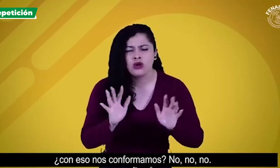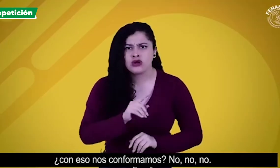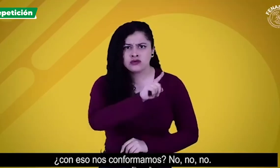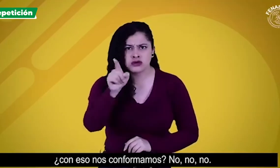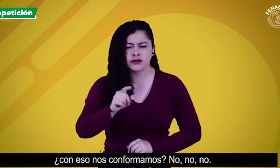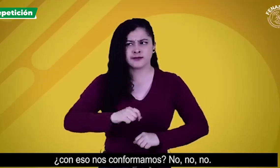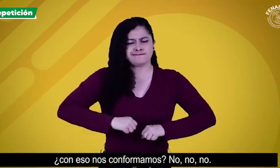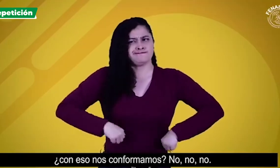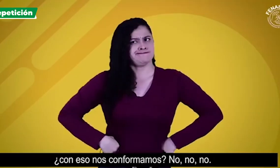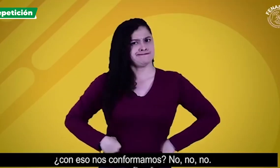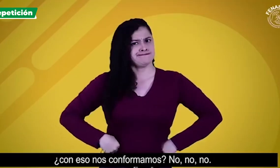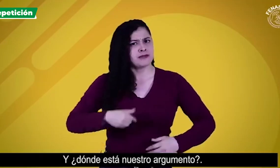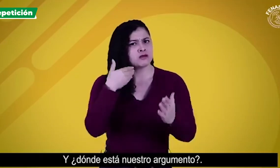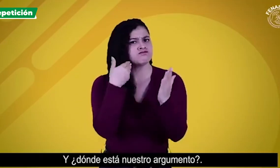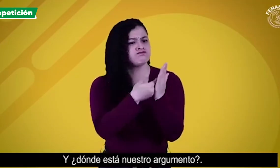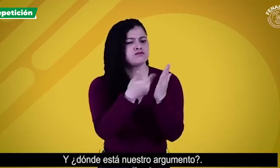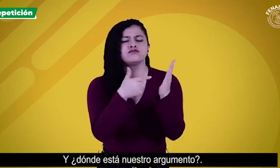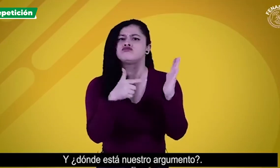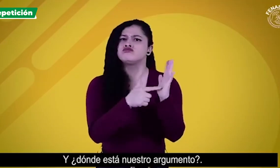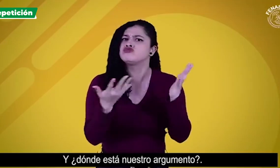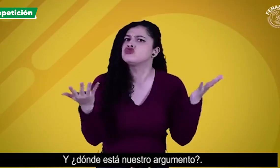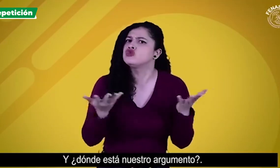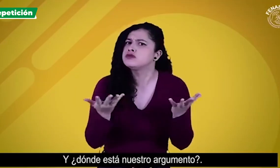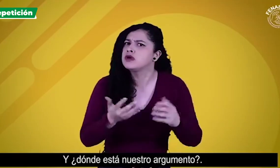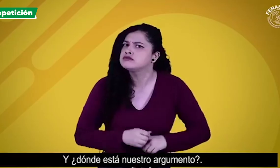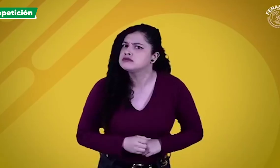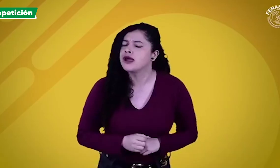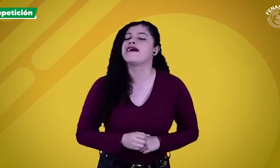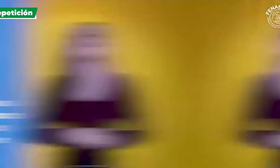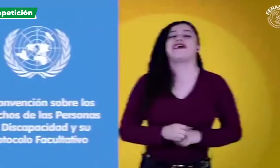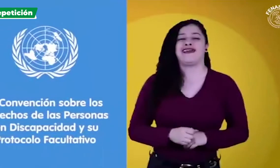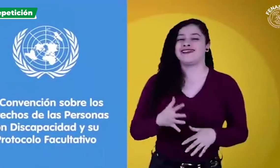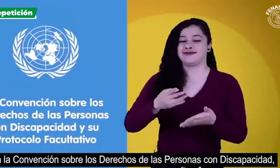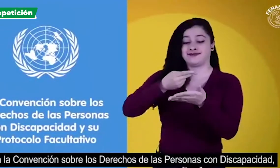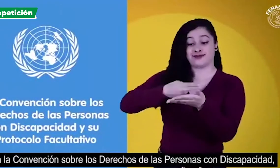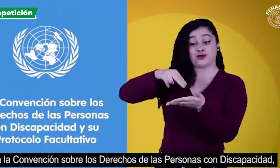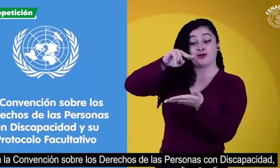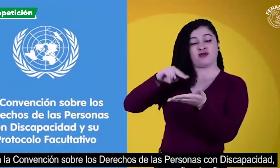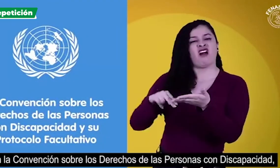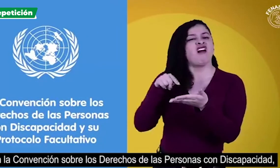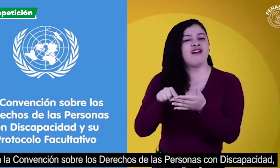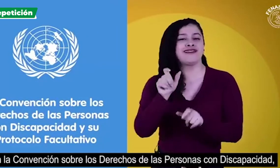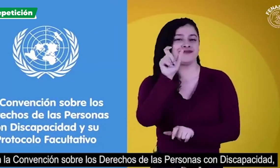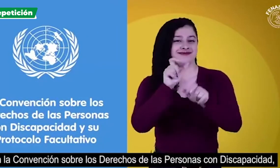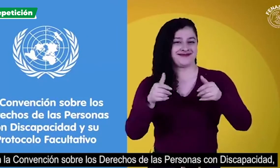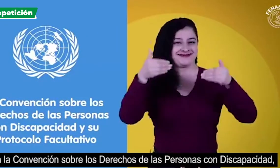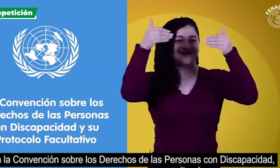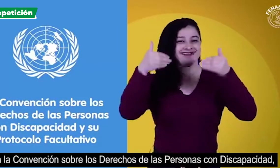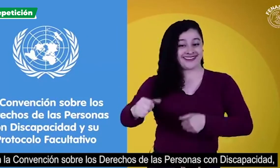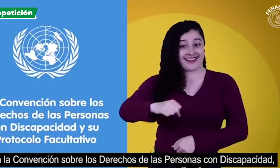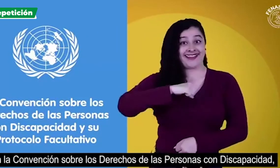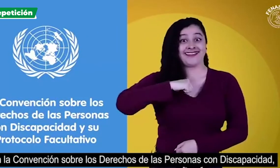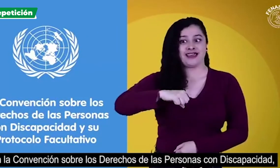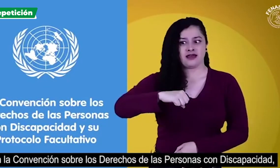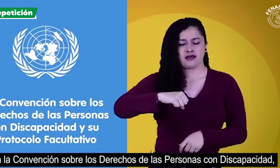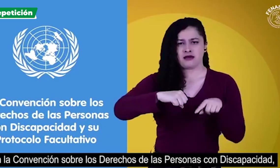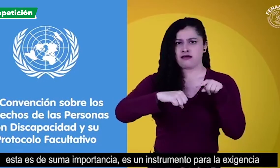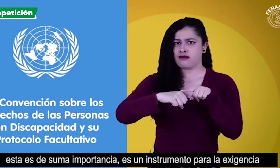y dónde está nuestro argumento en la convención sobre los derechos de las personas con discapacidad esta es de suma